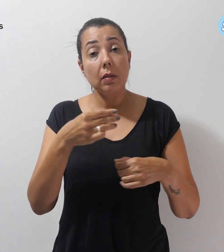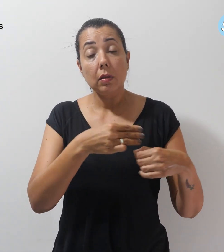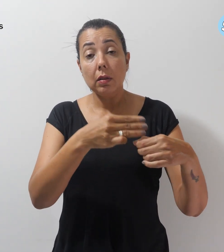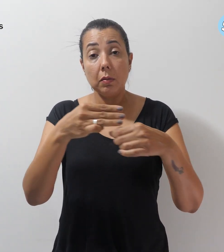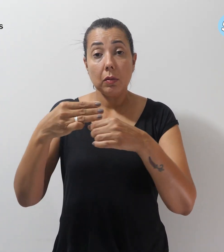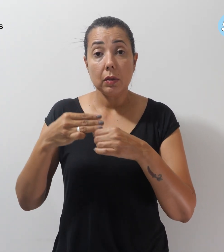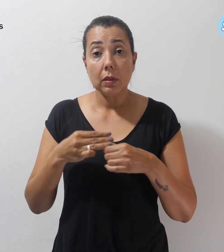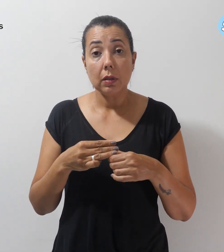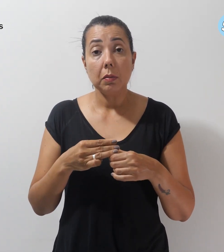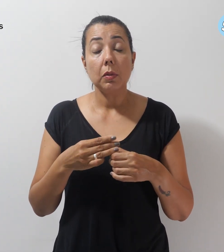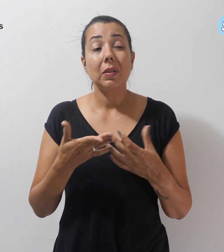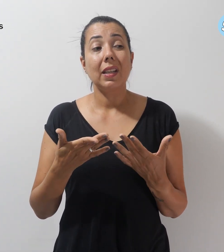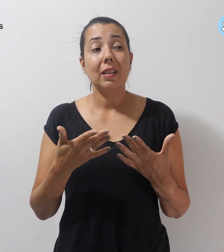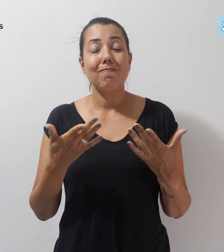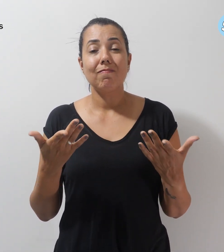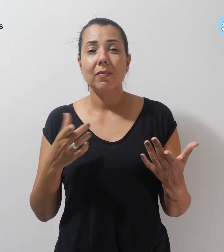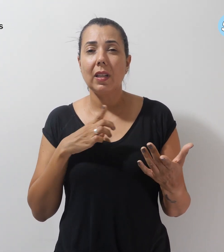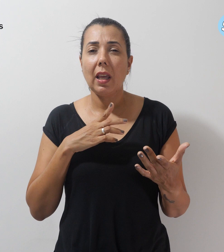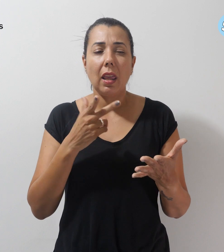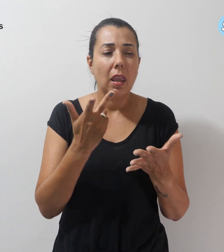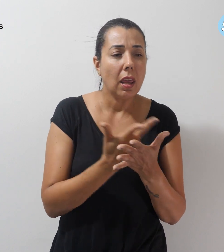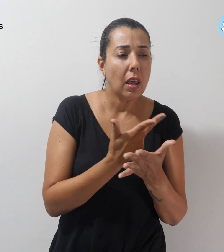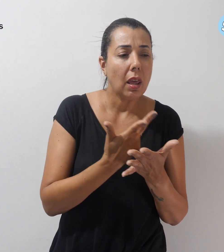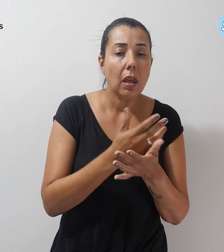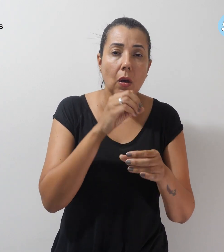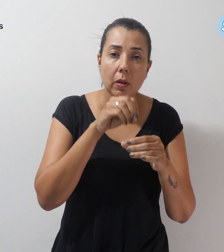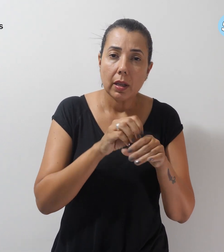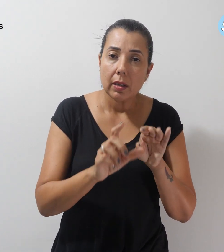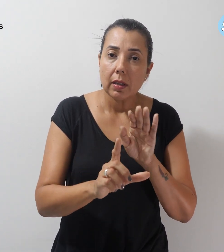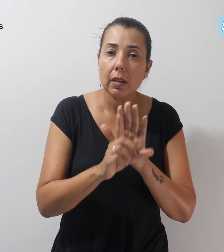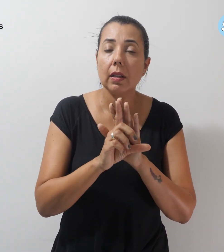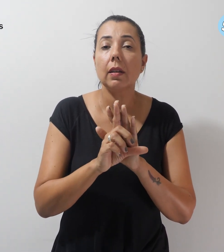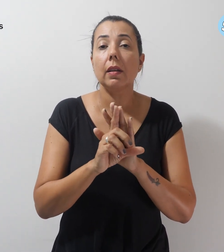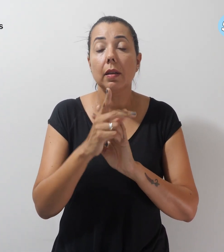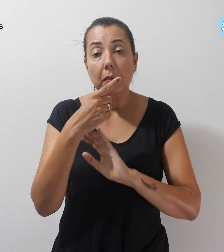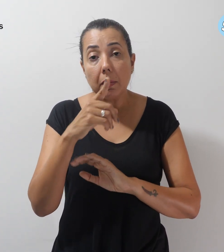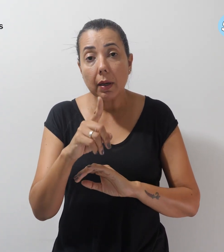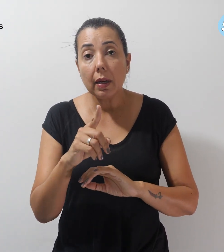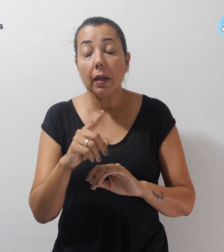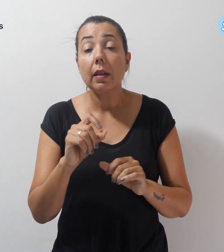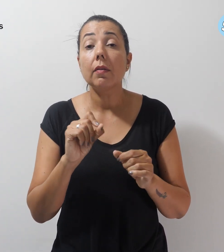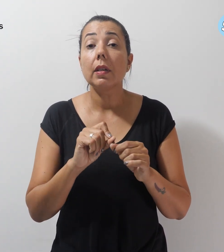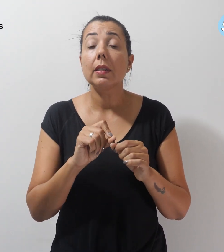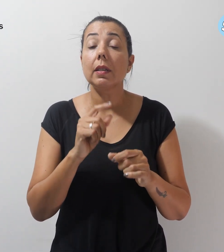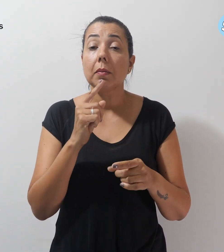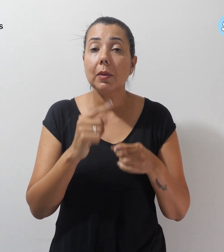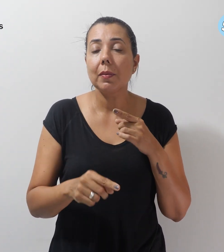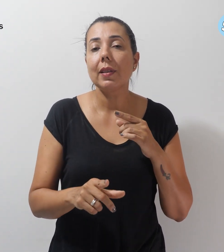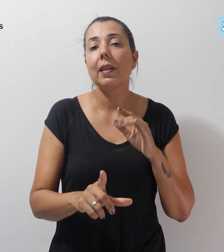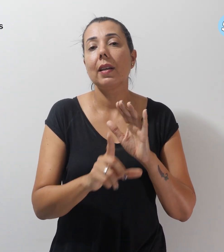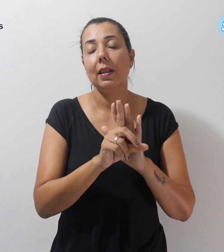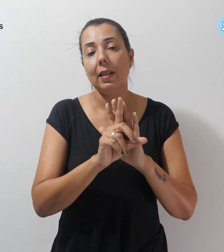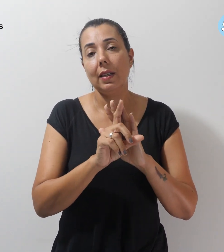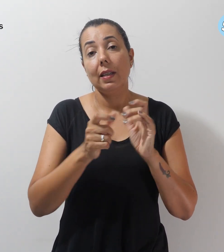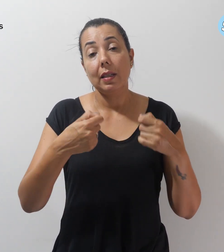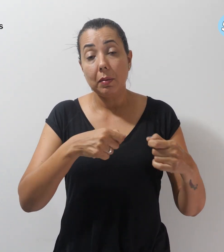encontram brechas dentro da legislação para burlar a lei. E é preciso conhecer